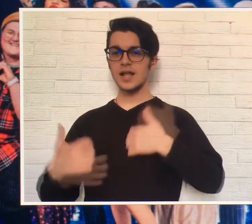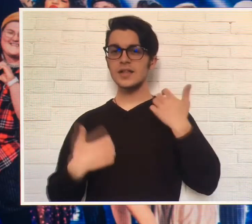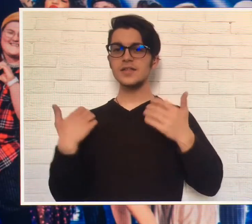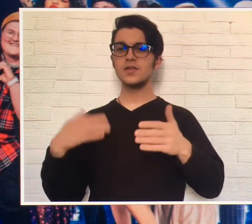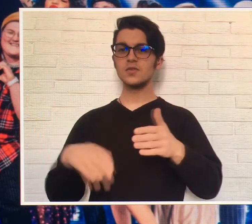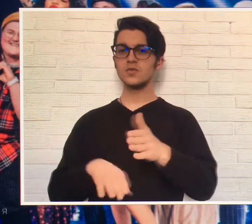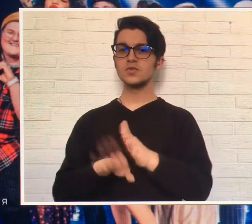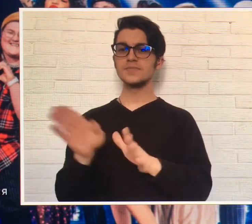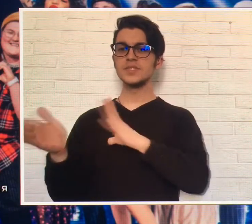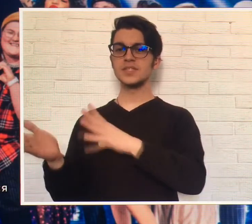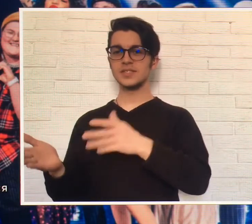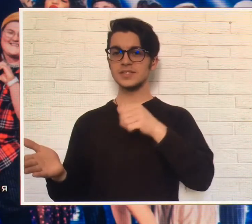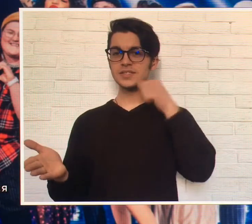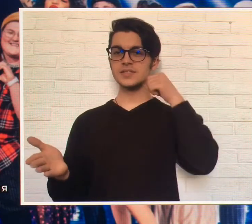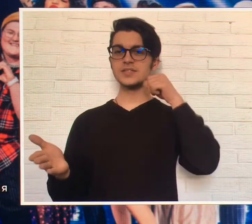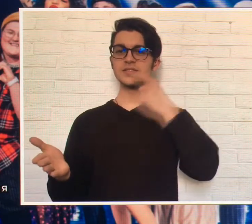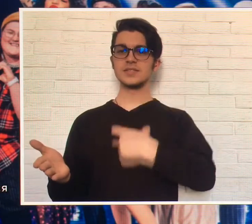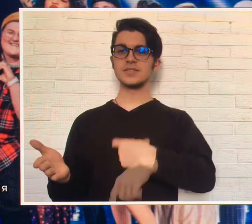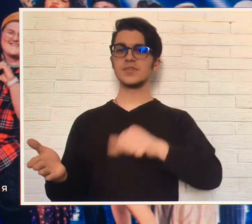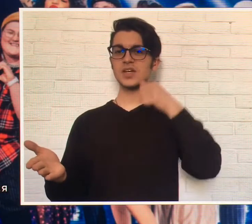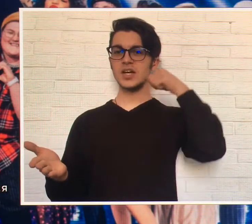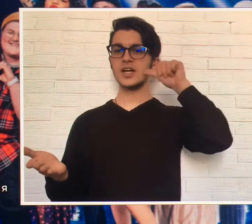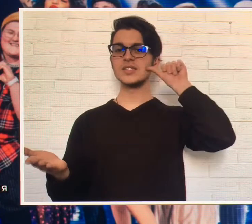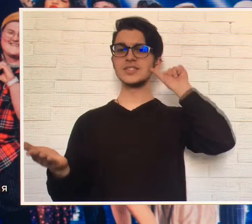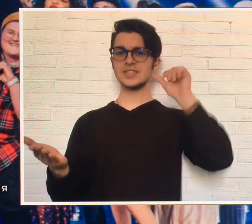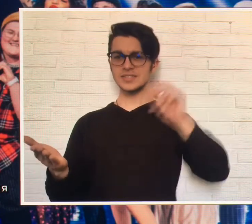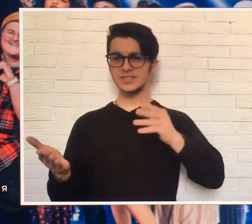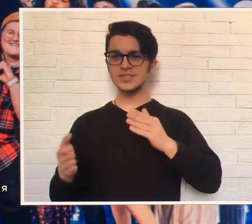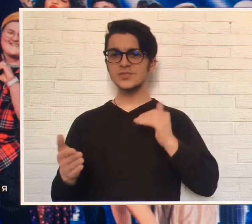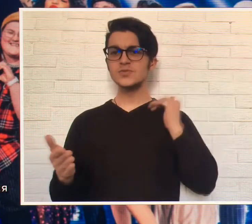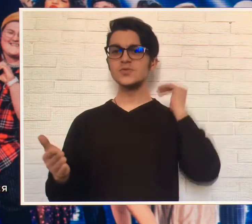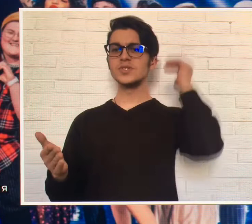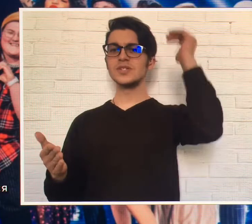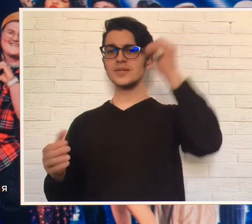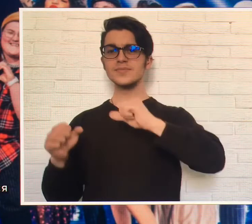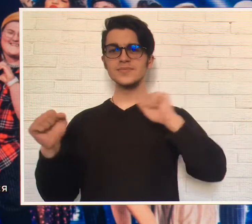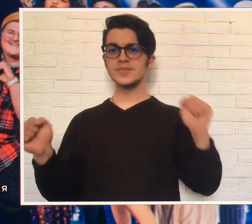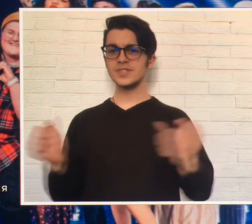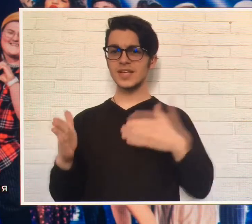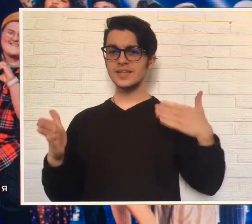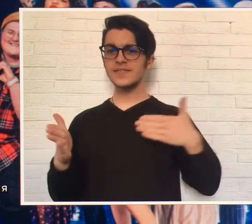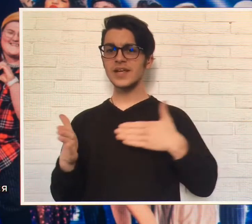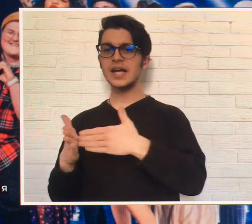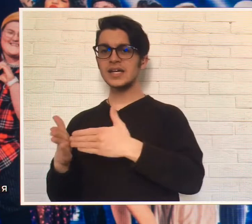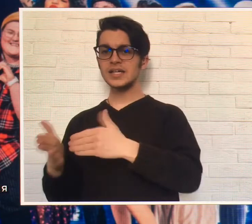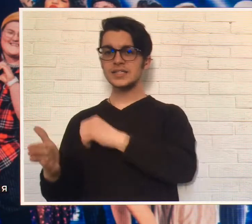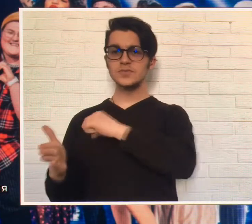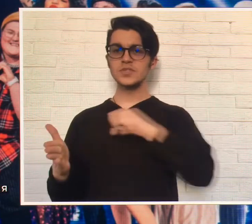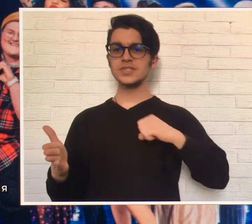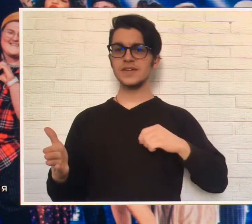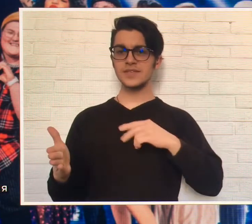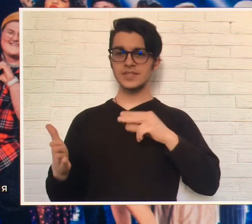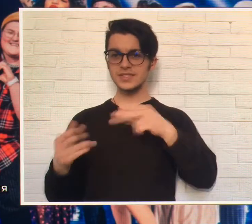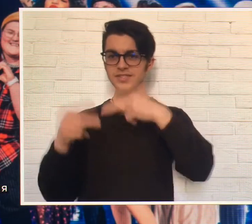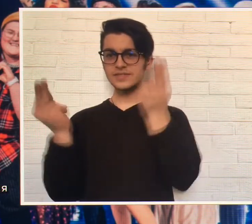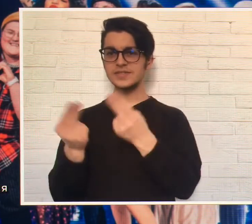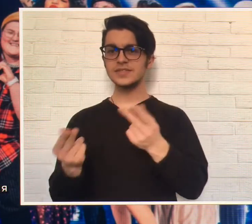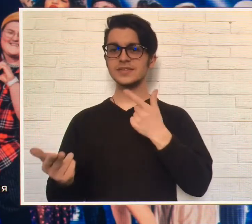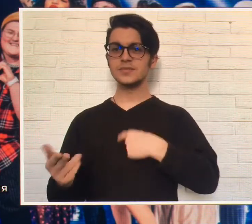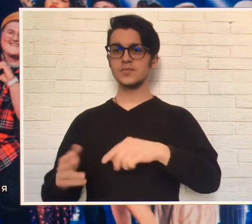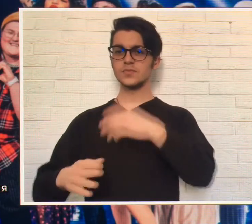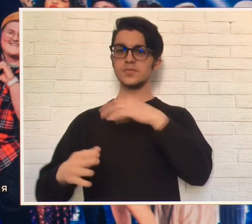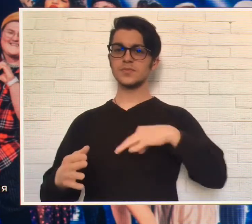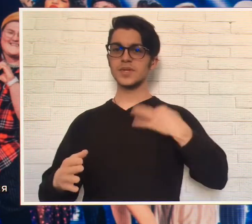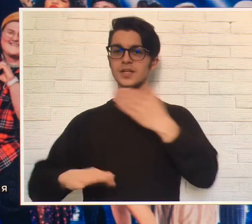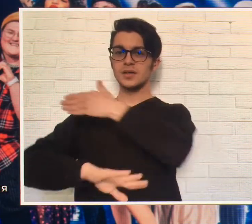стараниях В стараниях лучше быть себя вчерашнего Стремиться к росту, не бояться препятствия Самому рисовать